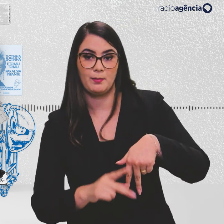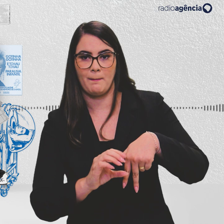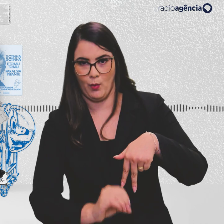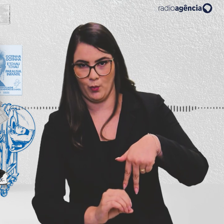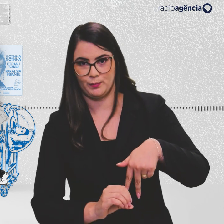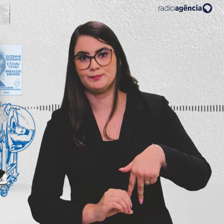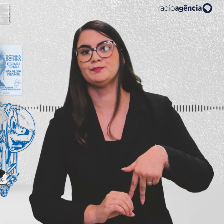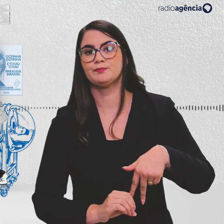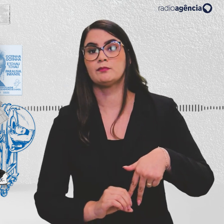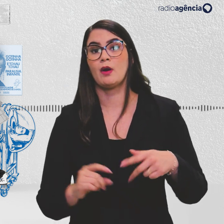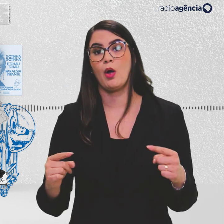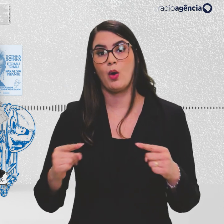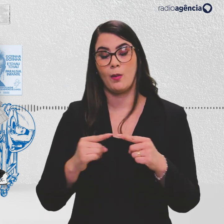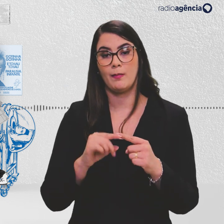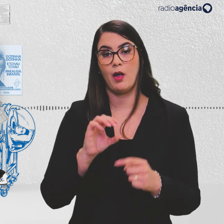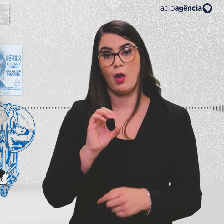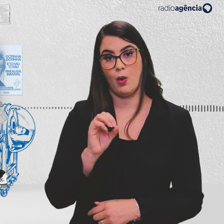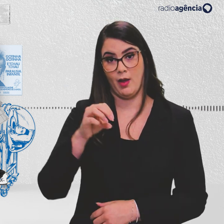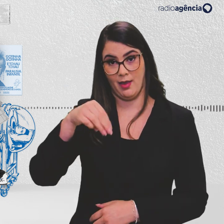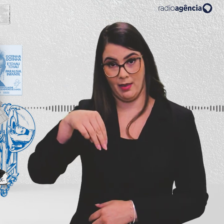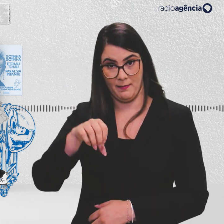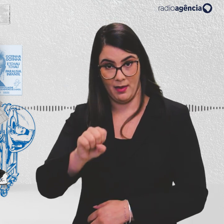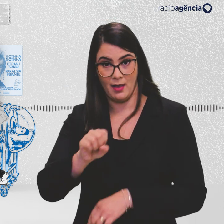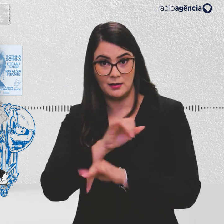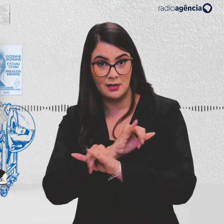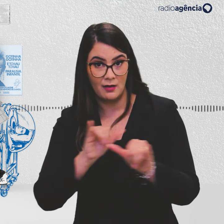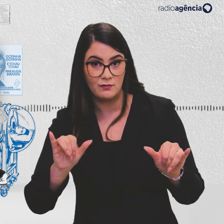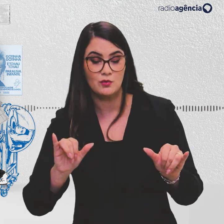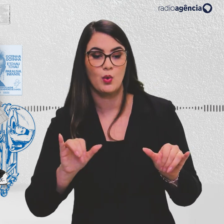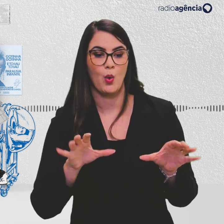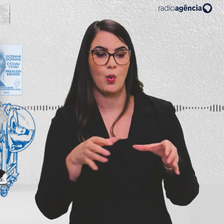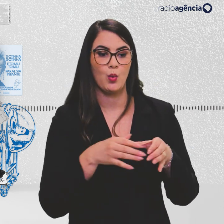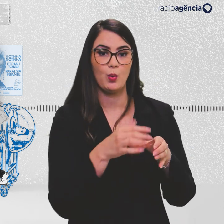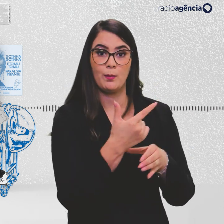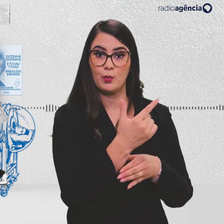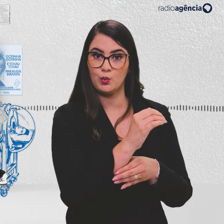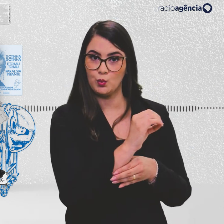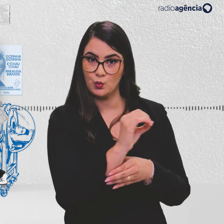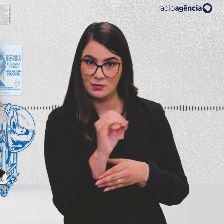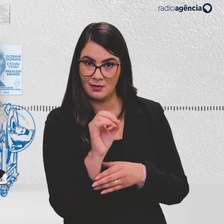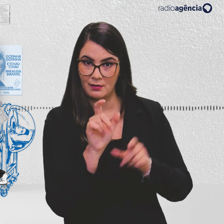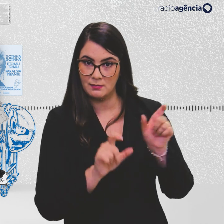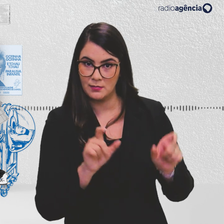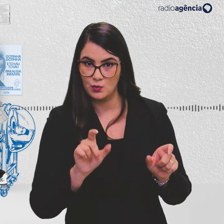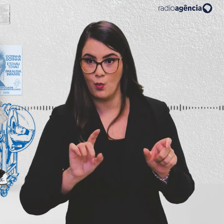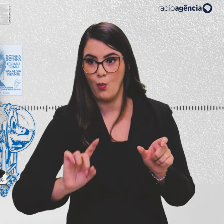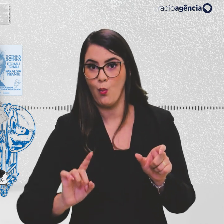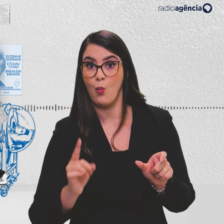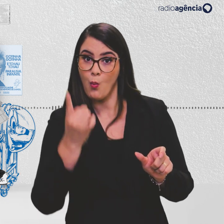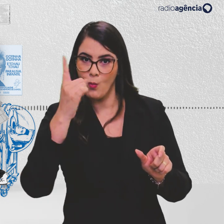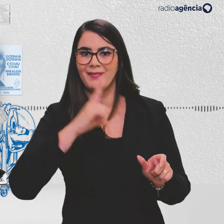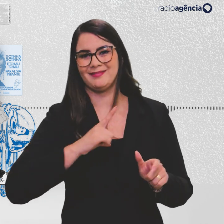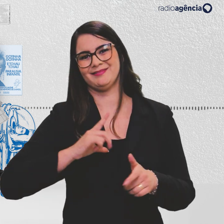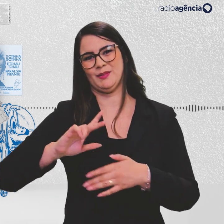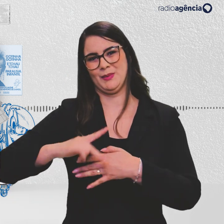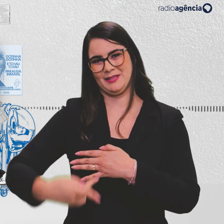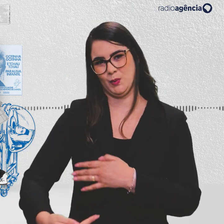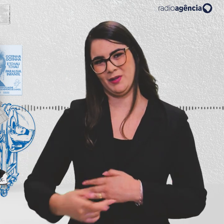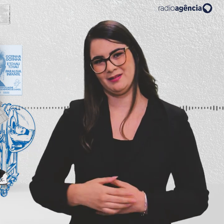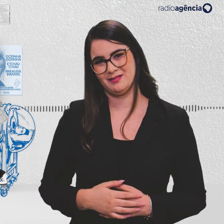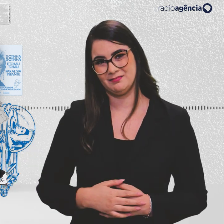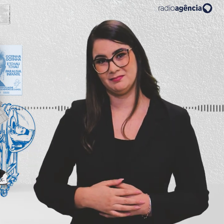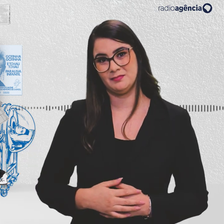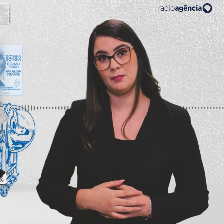pólio. De acordo com a Organização Mundial da Saúde, uma em cada 200 infecções deixa essa sequela. E